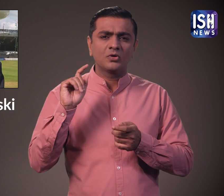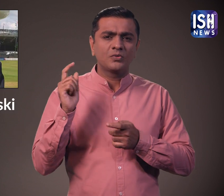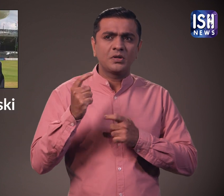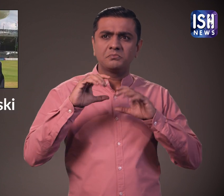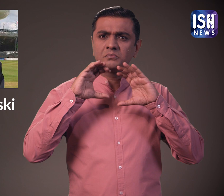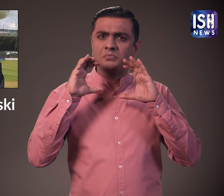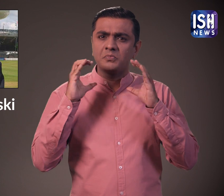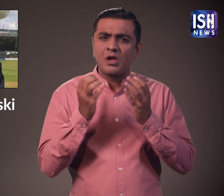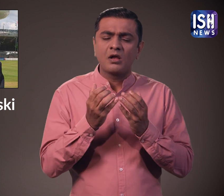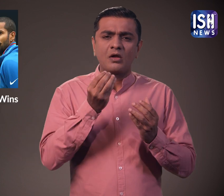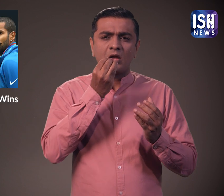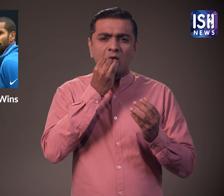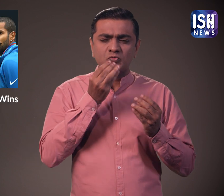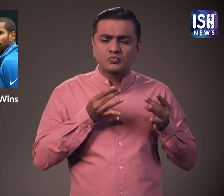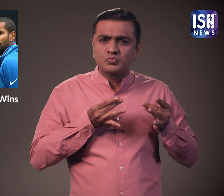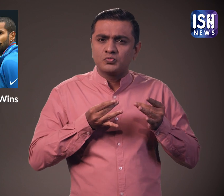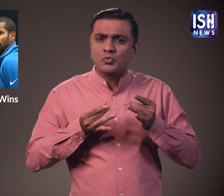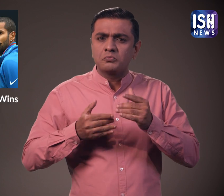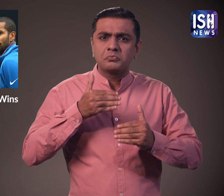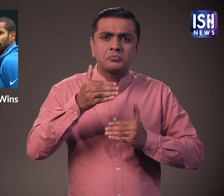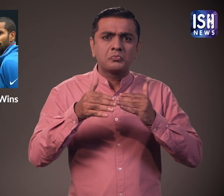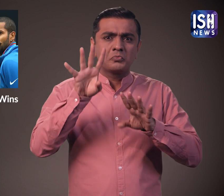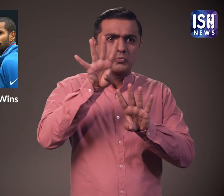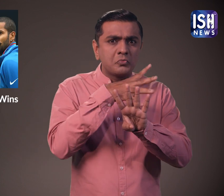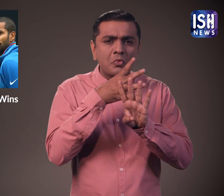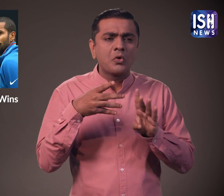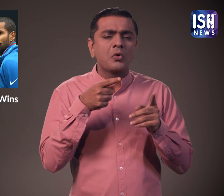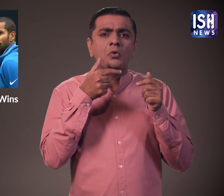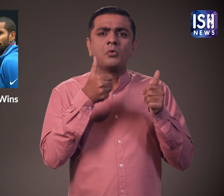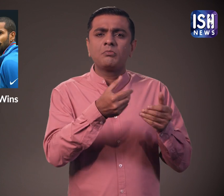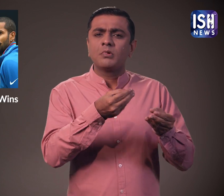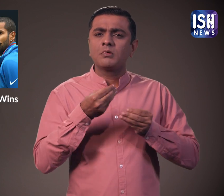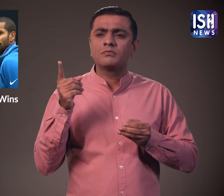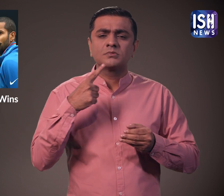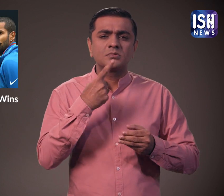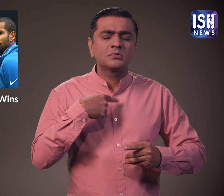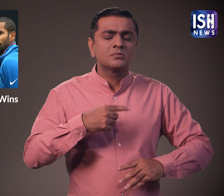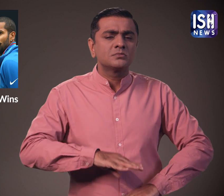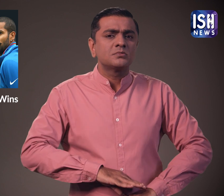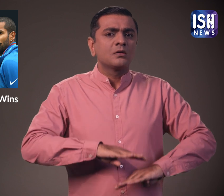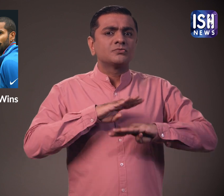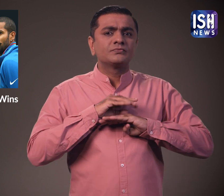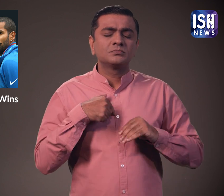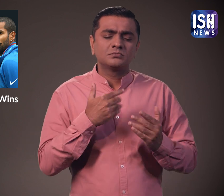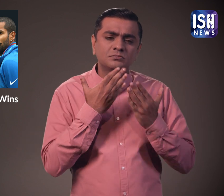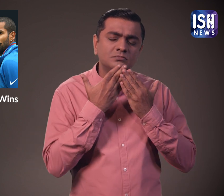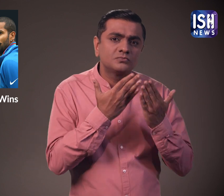दन्यवाद देते हैं। सभी कार्यक्रम सुचारूर रूप से आयोचित किये गए थे। उनके प्रयासों के लिए पूरी तरह से संटुष्ट और आभारी